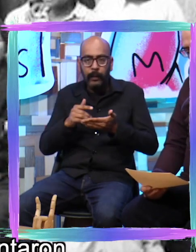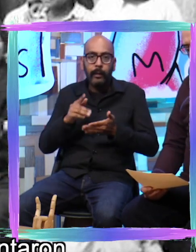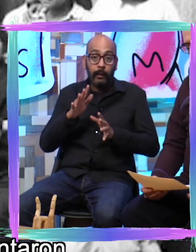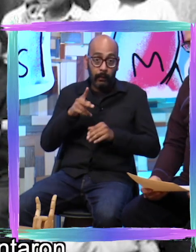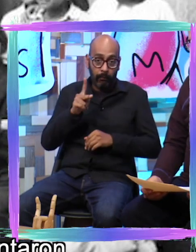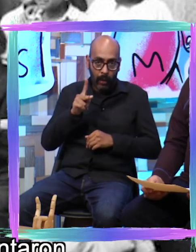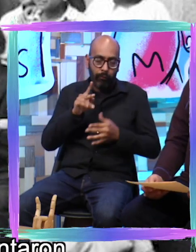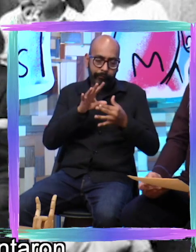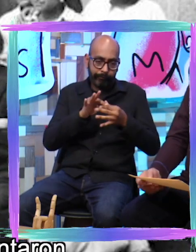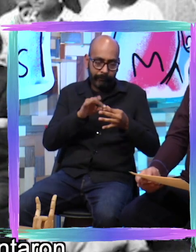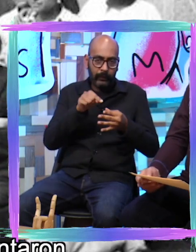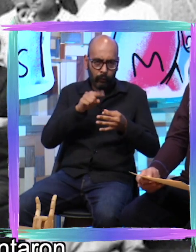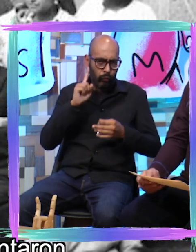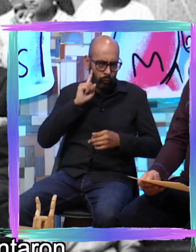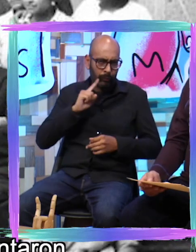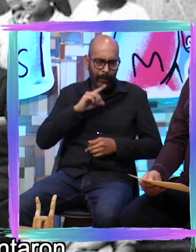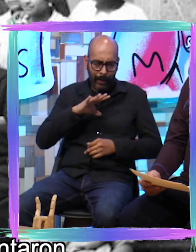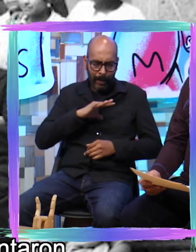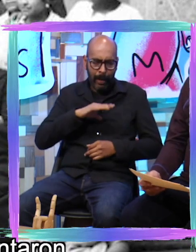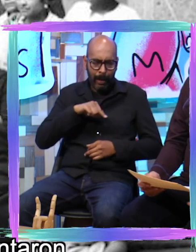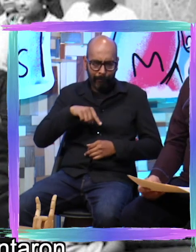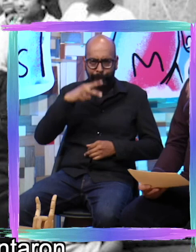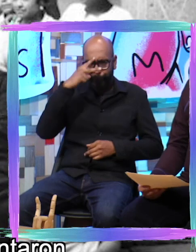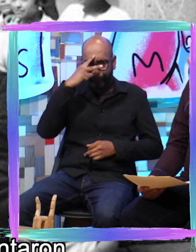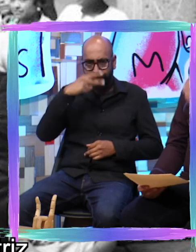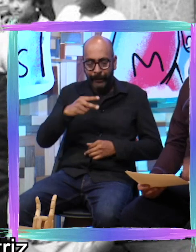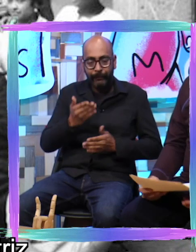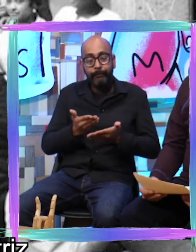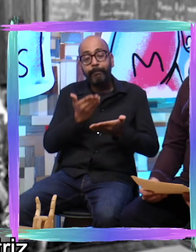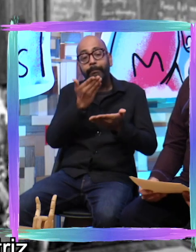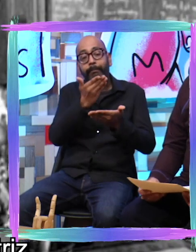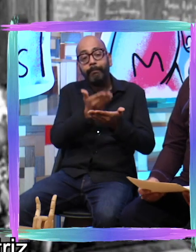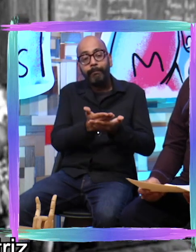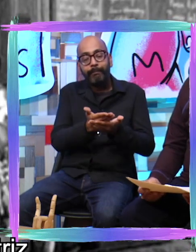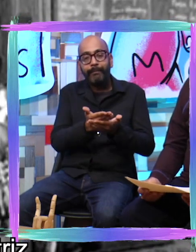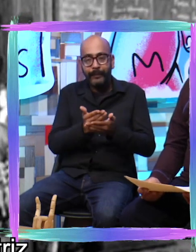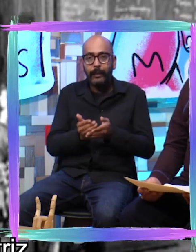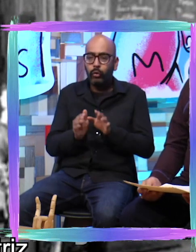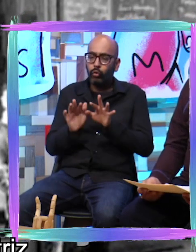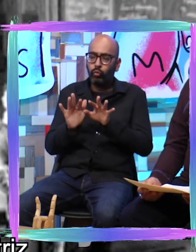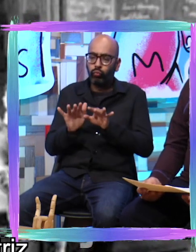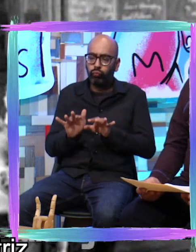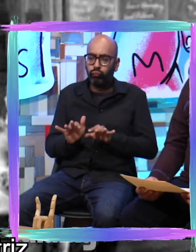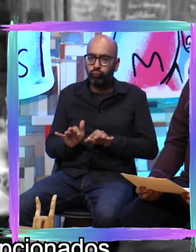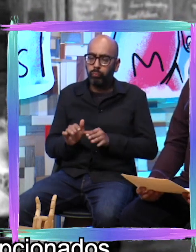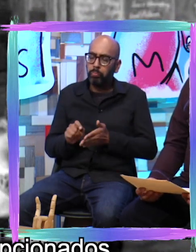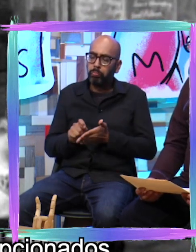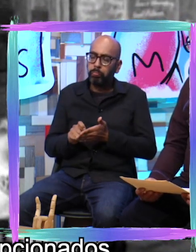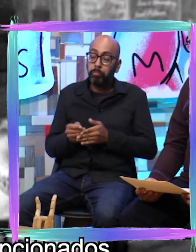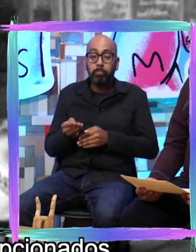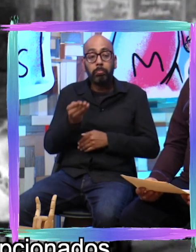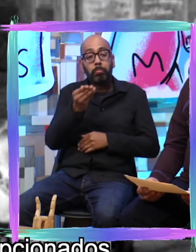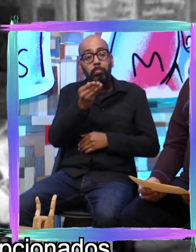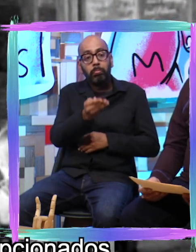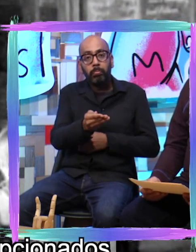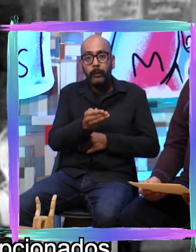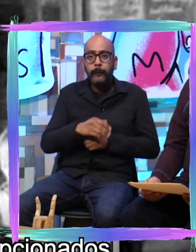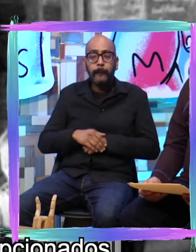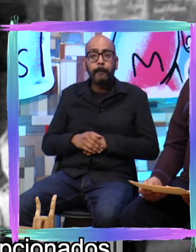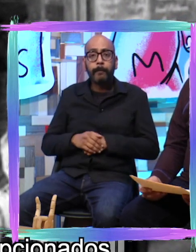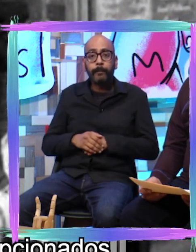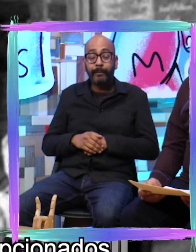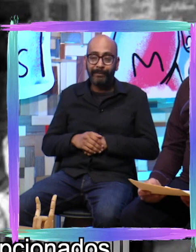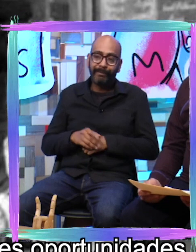Sin embargo, cuando ellos presentaron estas solicitudes a la emperatriz, la verdad es que quedaron muy